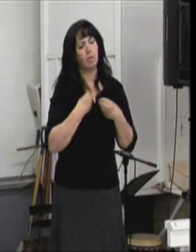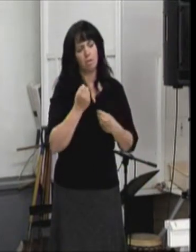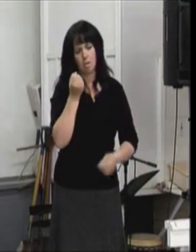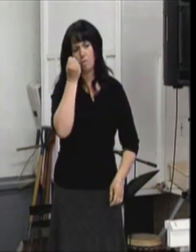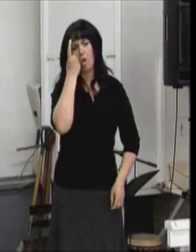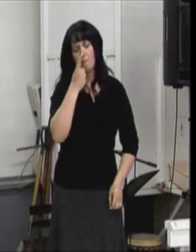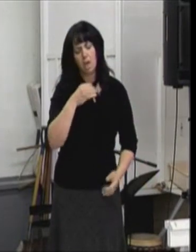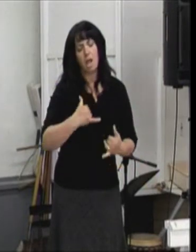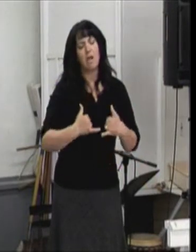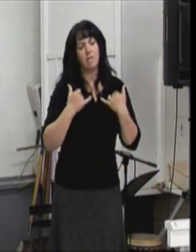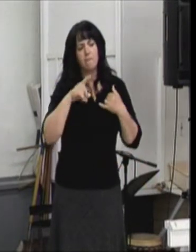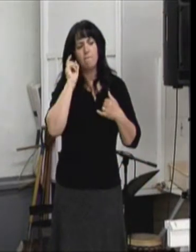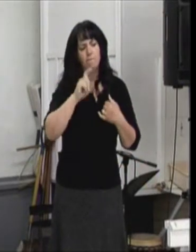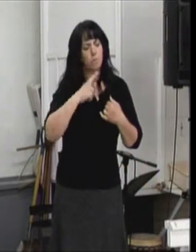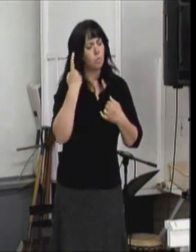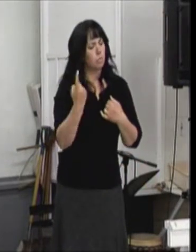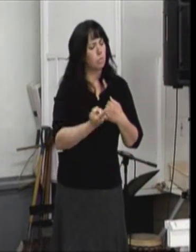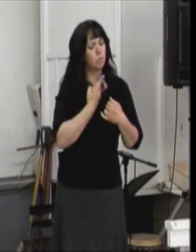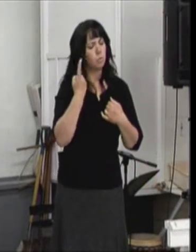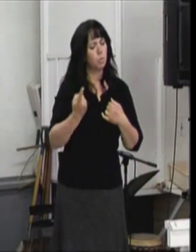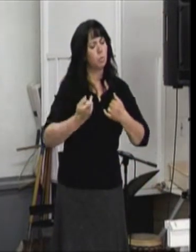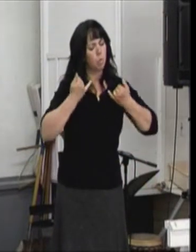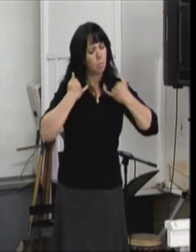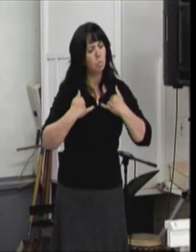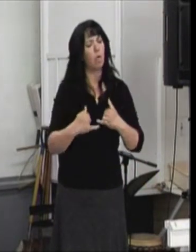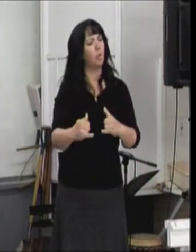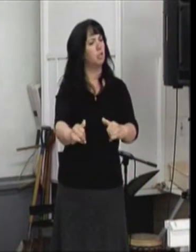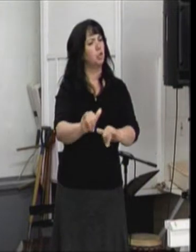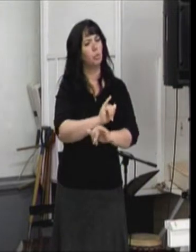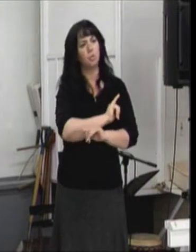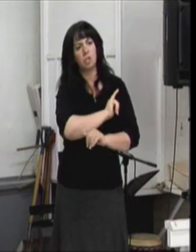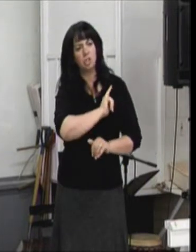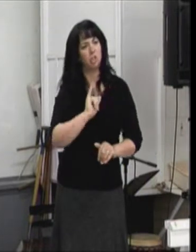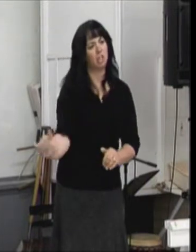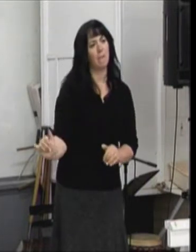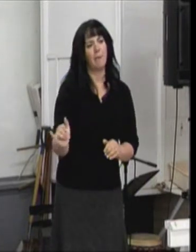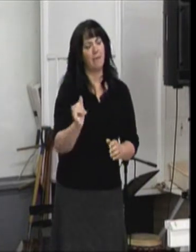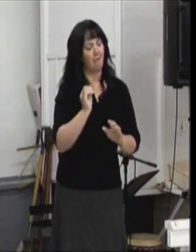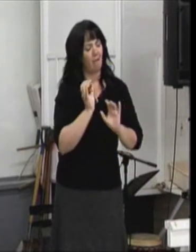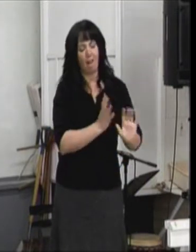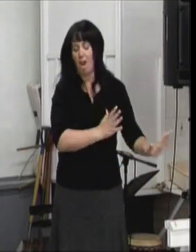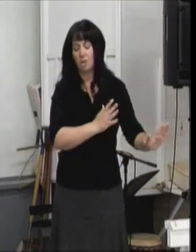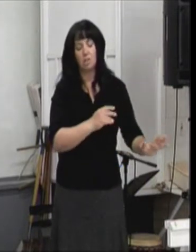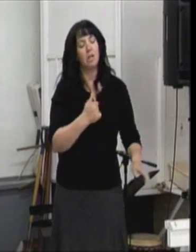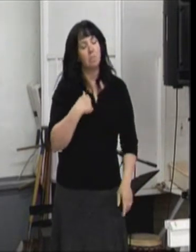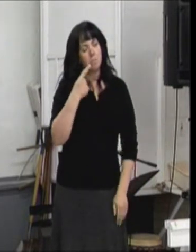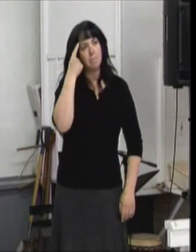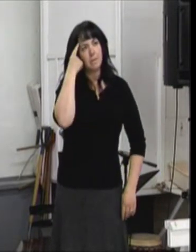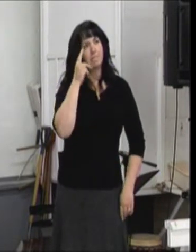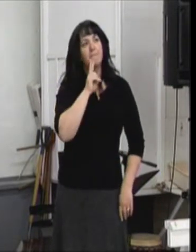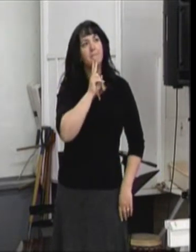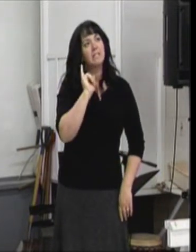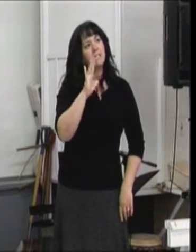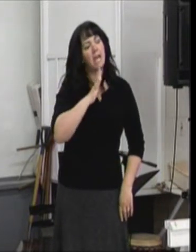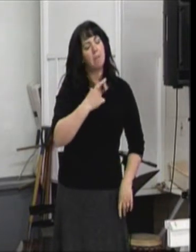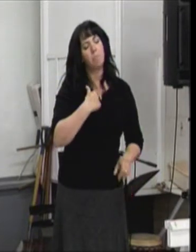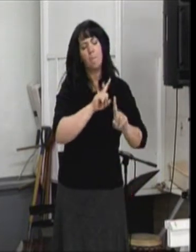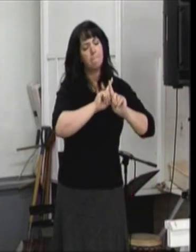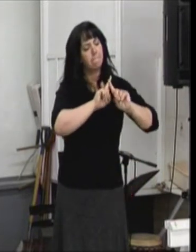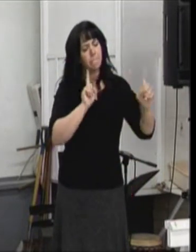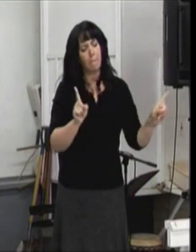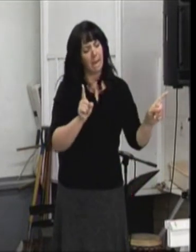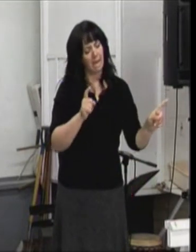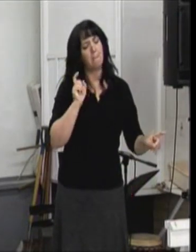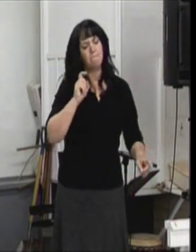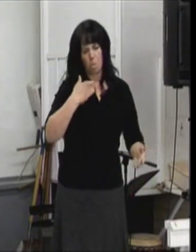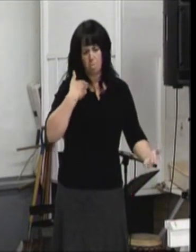que dans la vie, faut toujours continuer et ne pas lâcher. Alors, je me suis dit, même si tu as une condition différente,